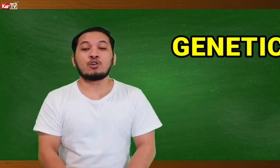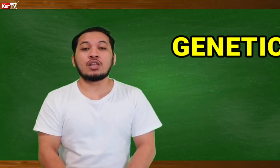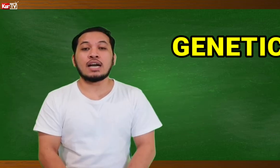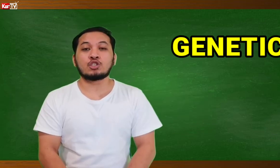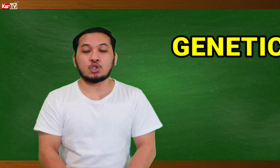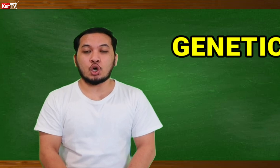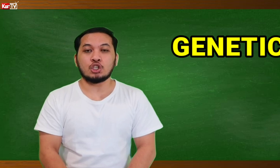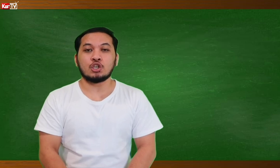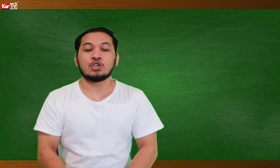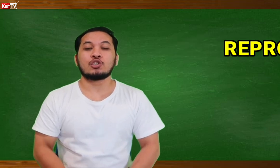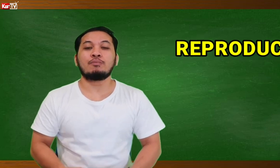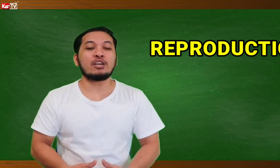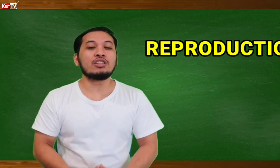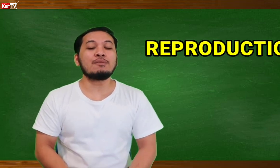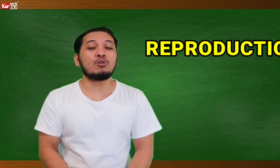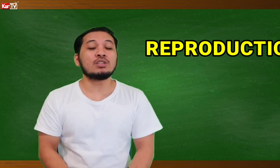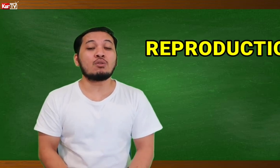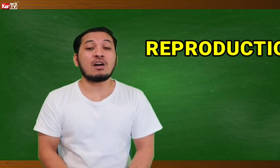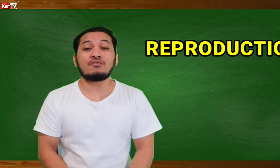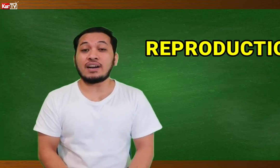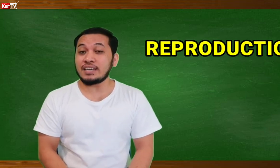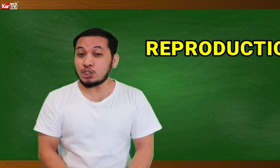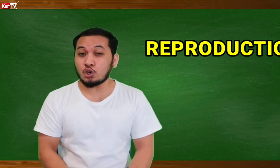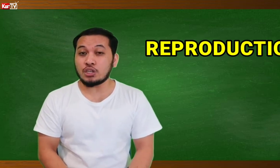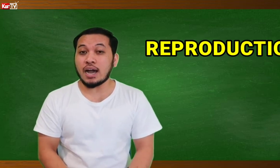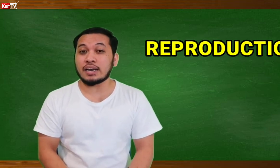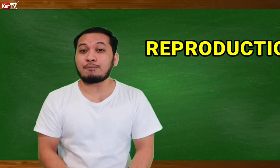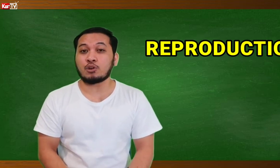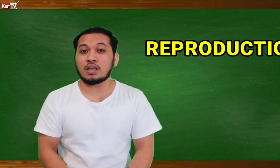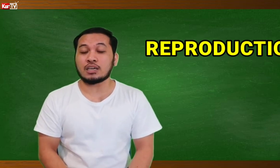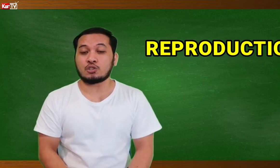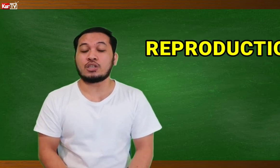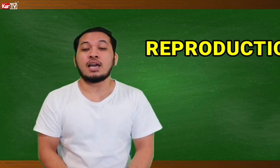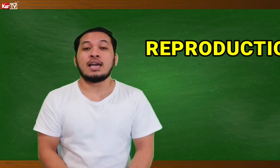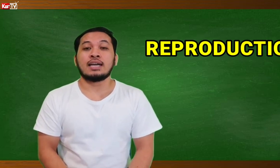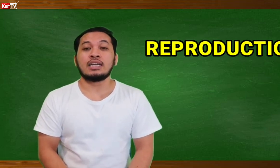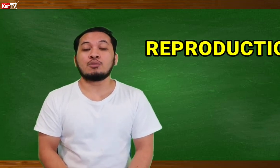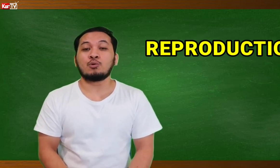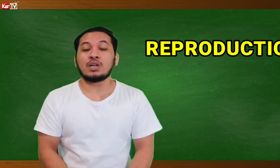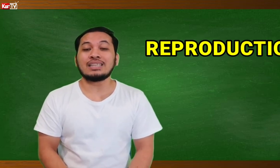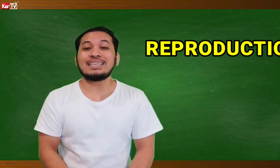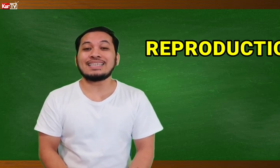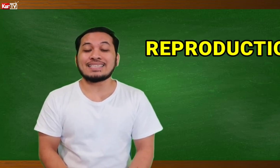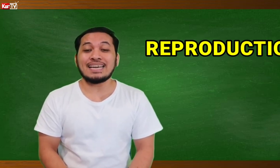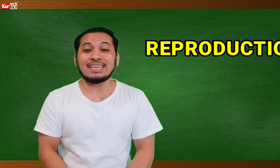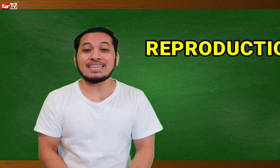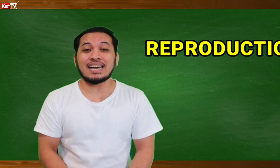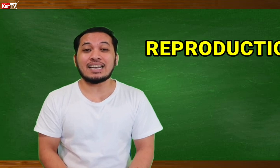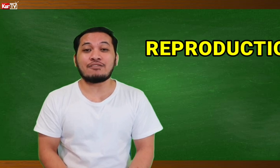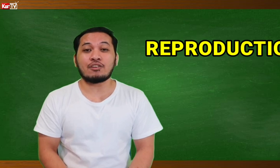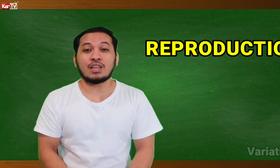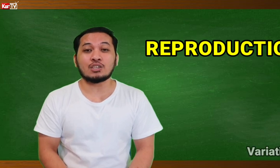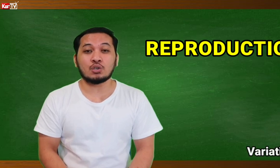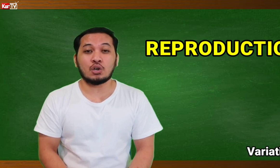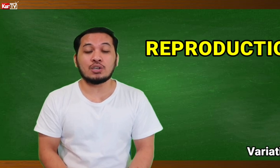REPRODUCTION. So meron din pong dalawang variation ang REPRODUCTION. Ganito po natin isisenyas ang REPRODUCTION.